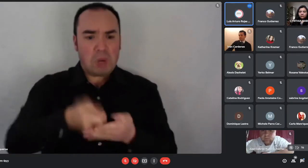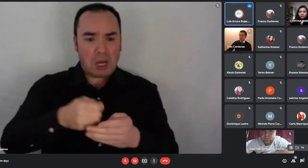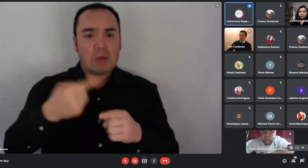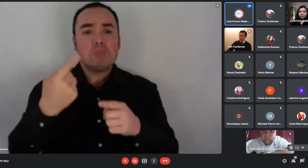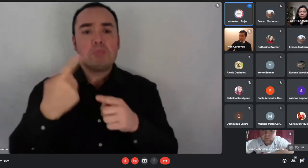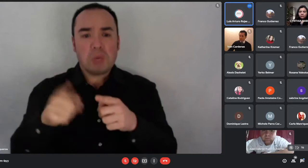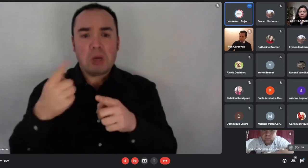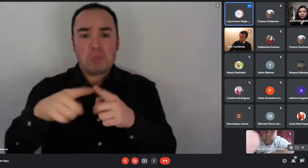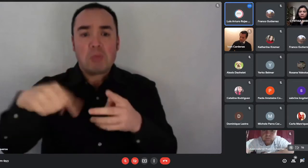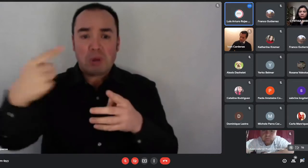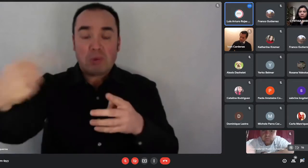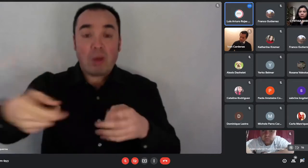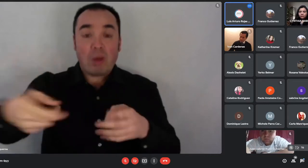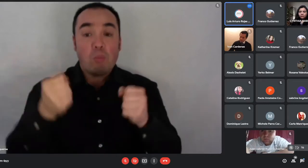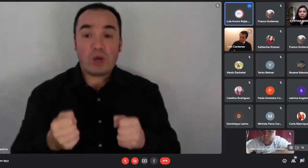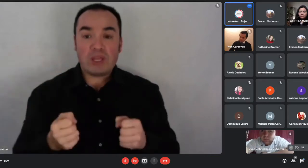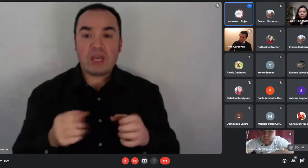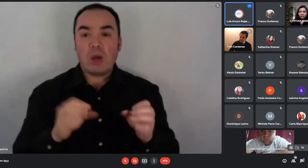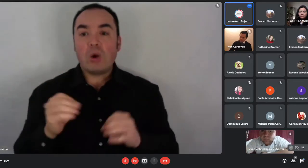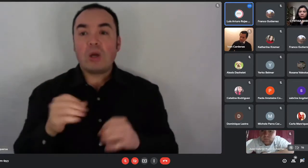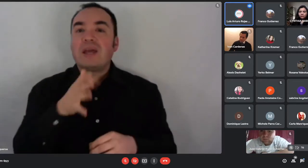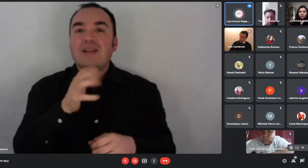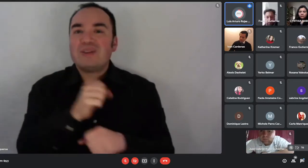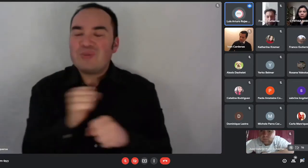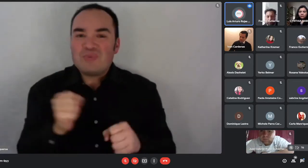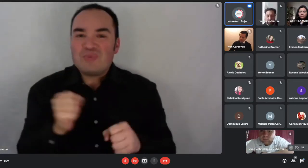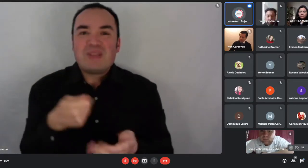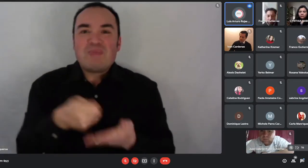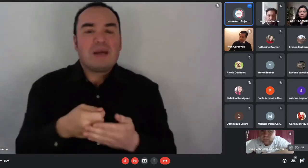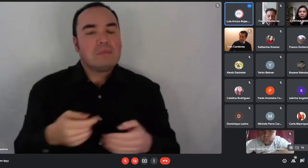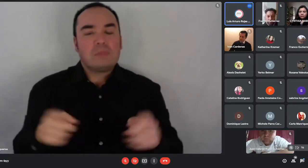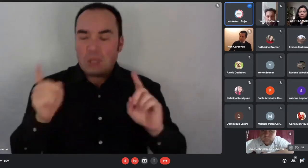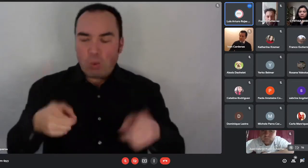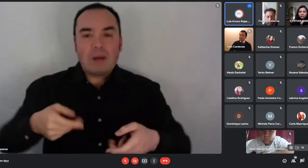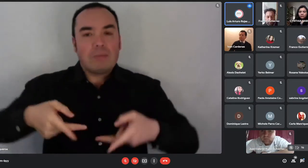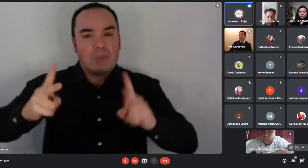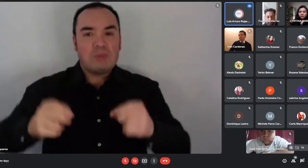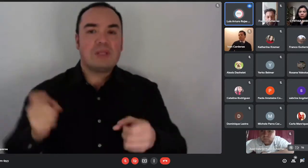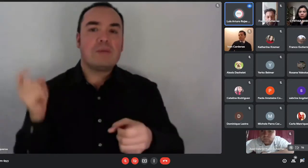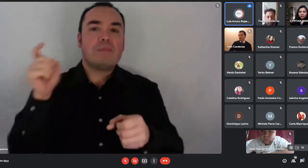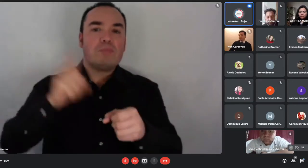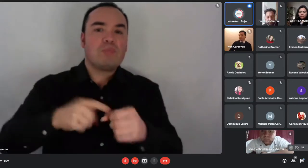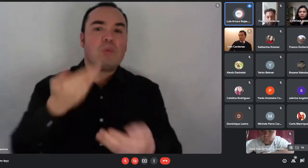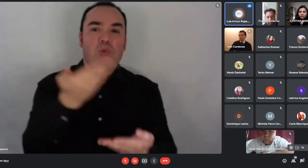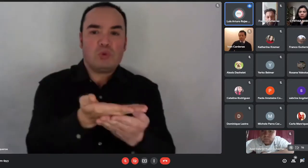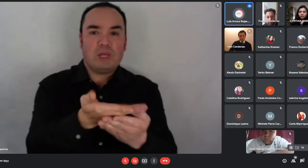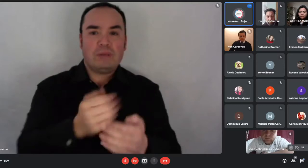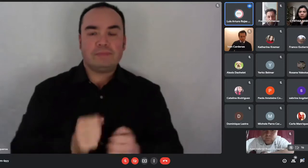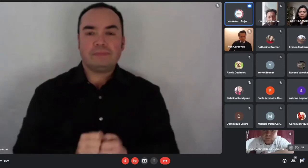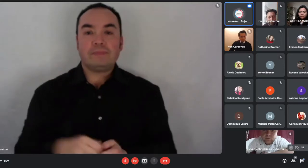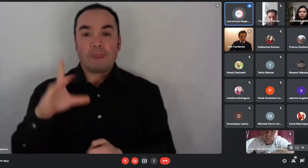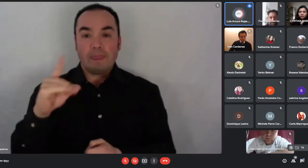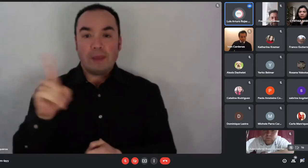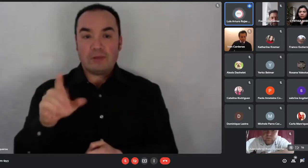El DS-01 es un programa que está dividido en tres tramos. ¿Ya?